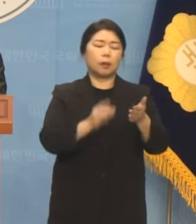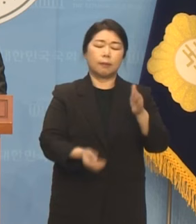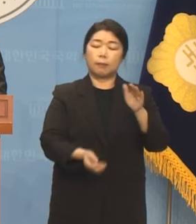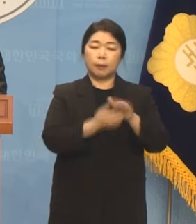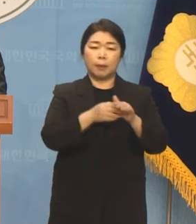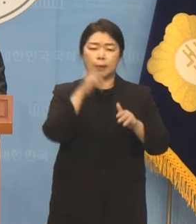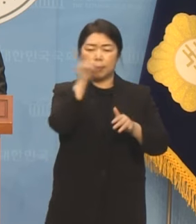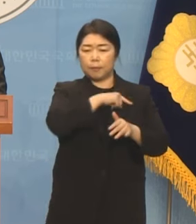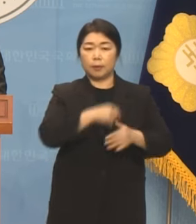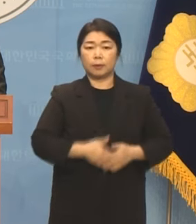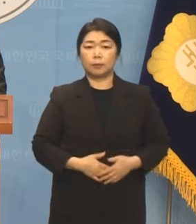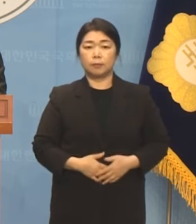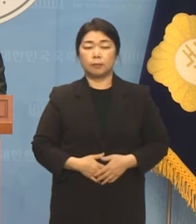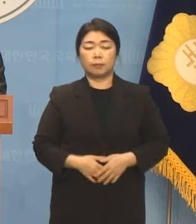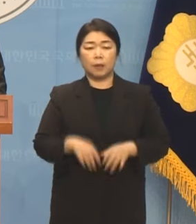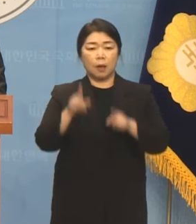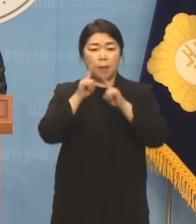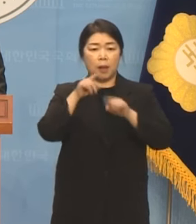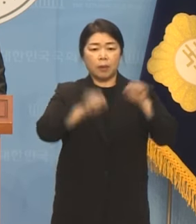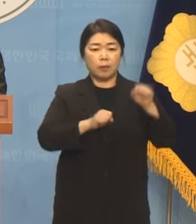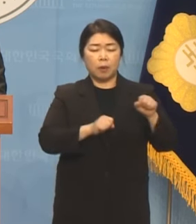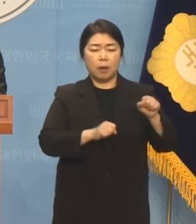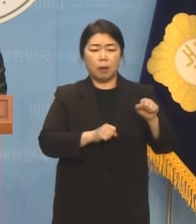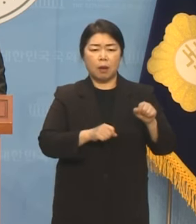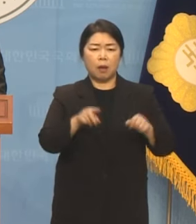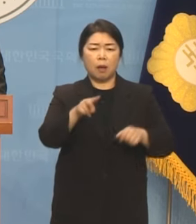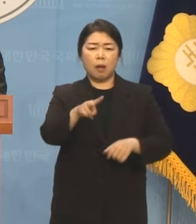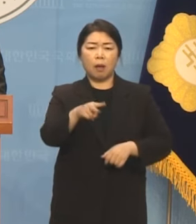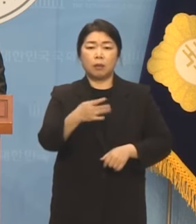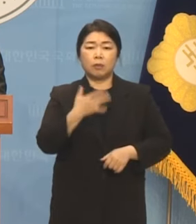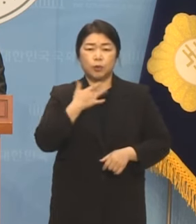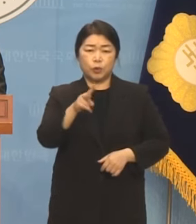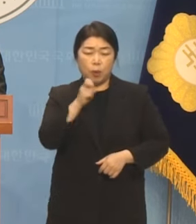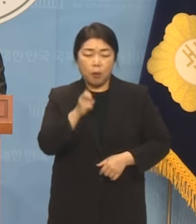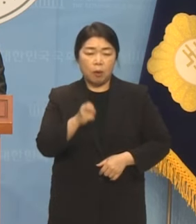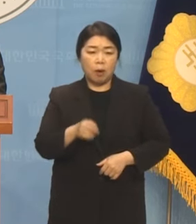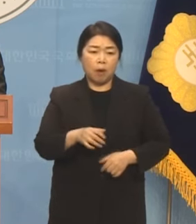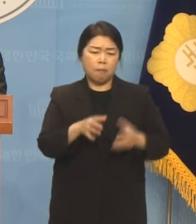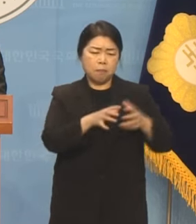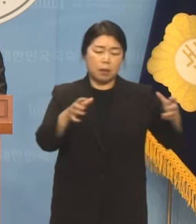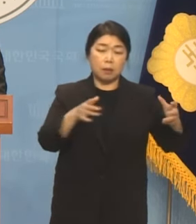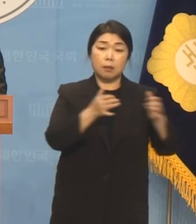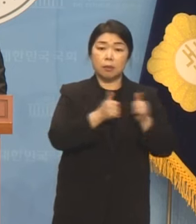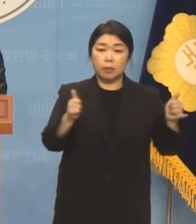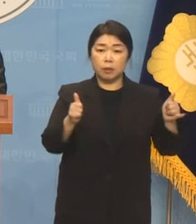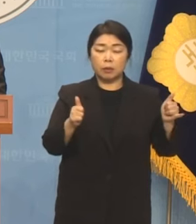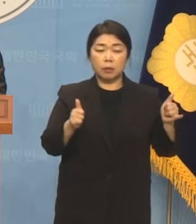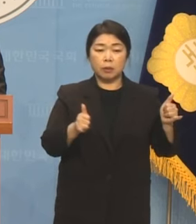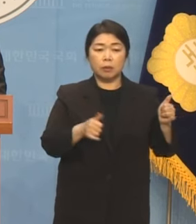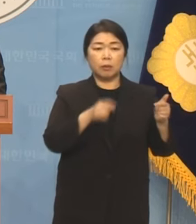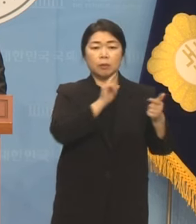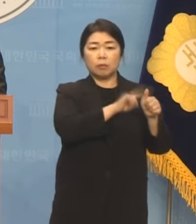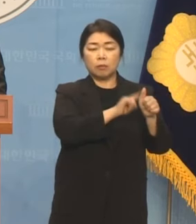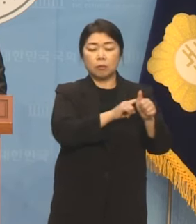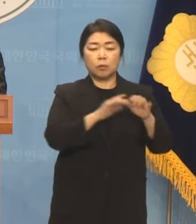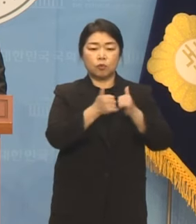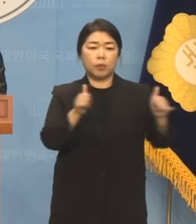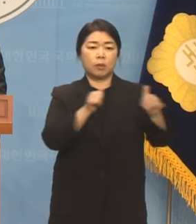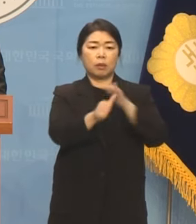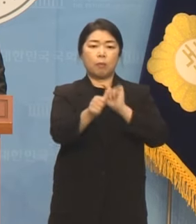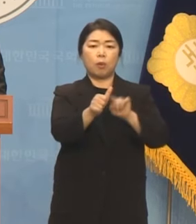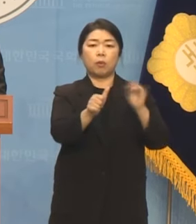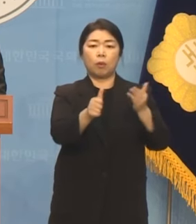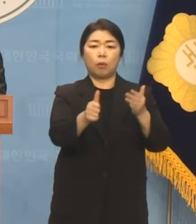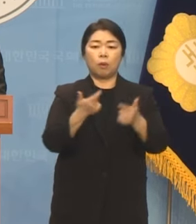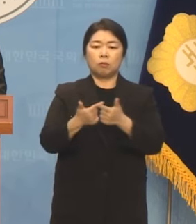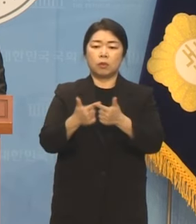언행의 혐오가 덕지덕지 붙은 사람이 어떻게 국민을 대표하고 부산의 미래를 참칭하며 국회의원